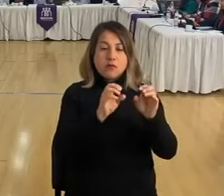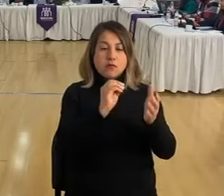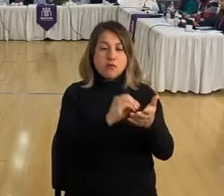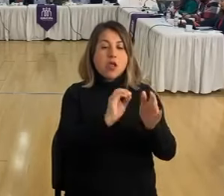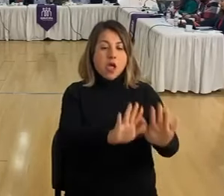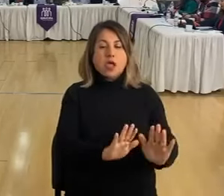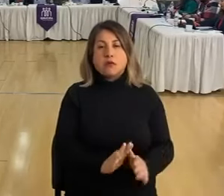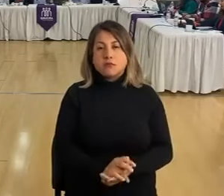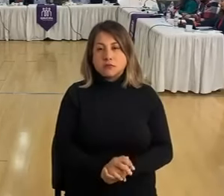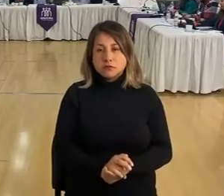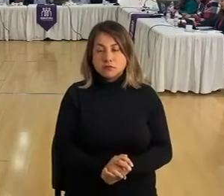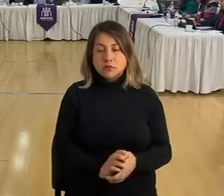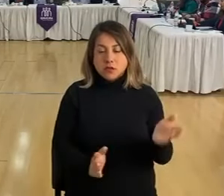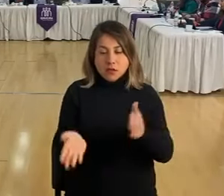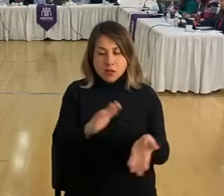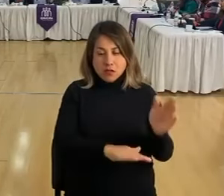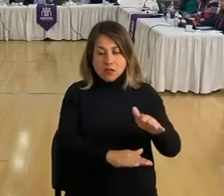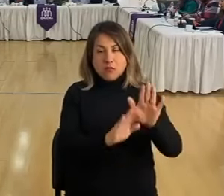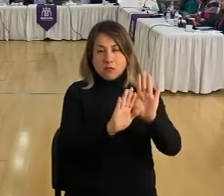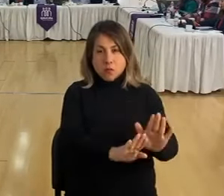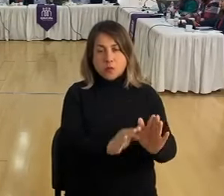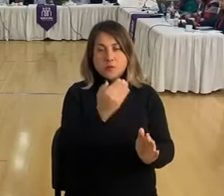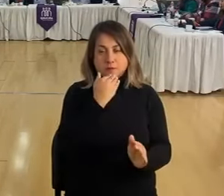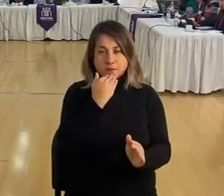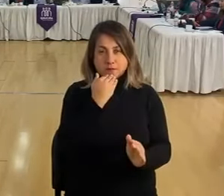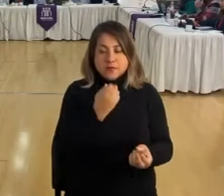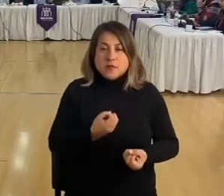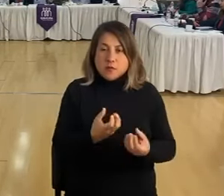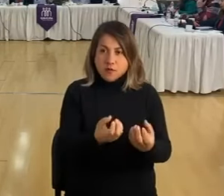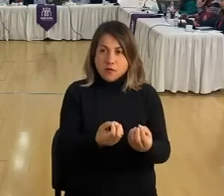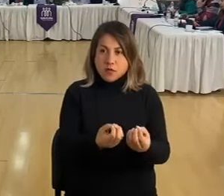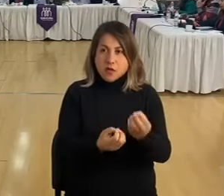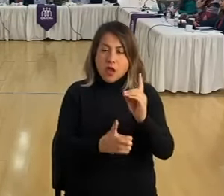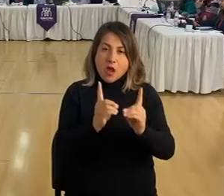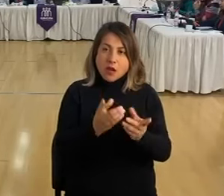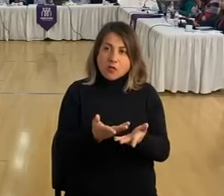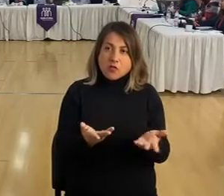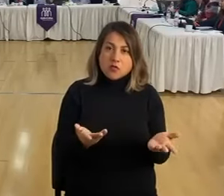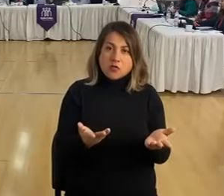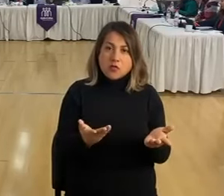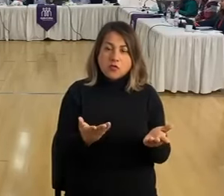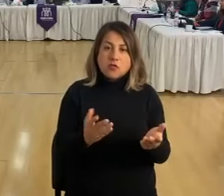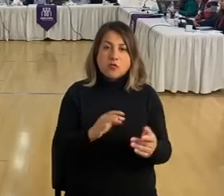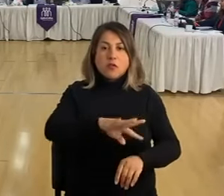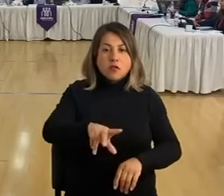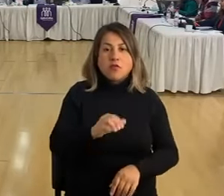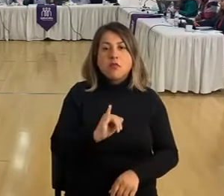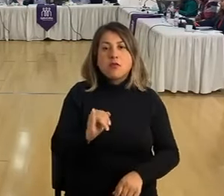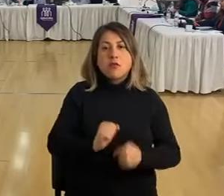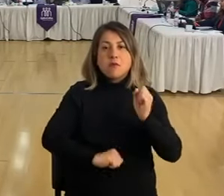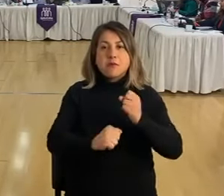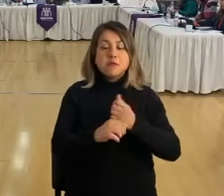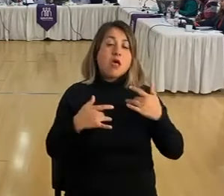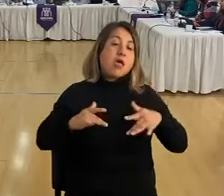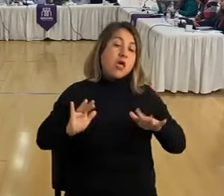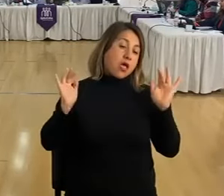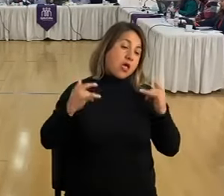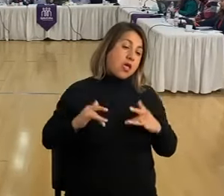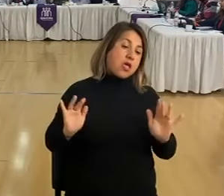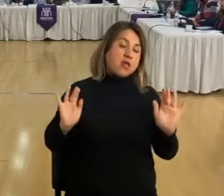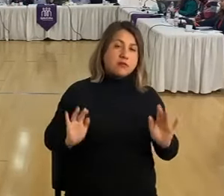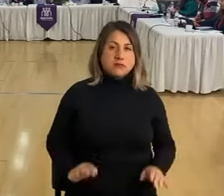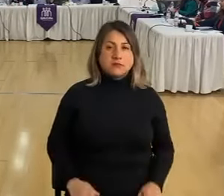para, embalados lo instalan para que también se promueve algún tipo de robo y la empresa desentenderse de